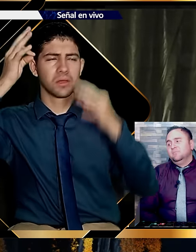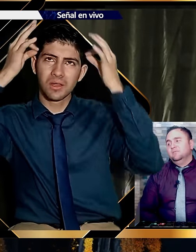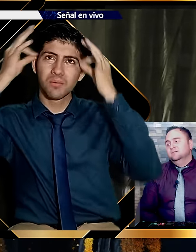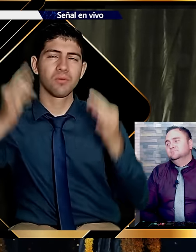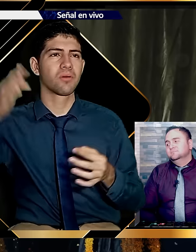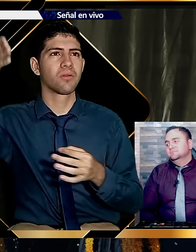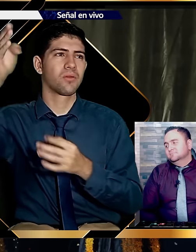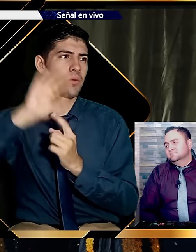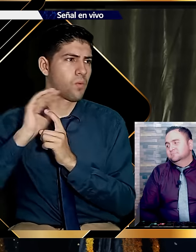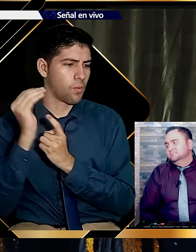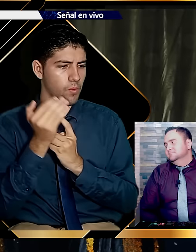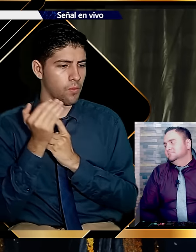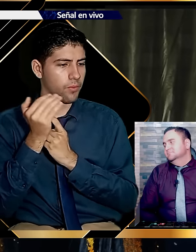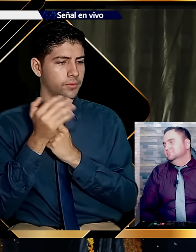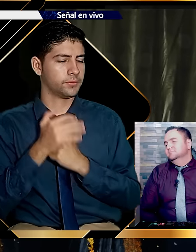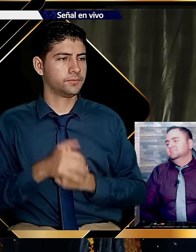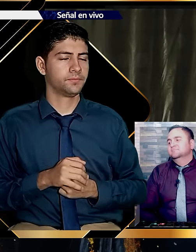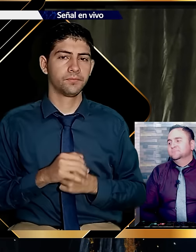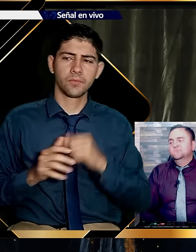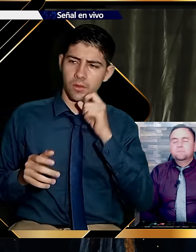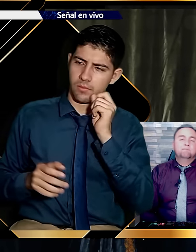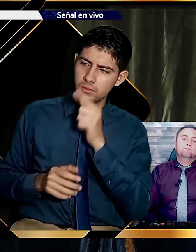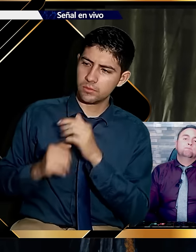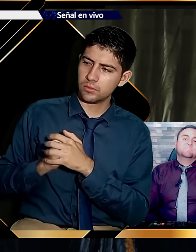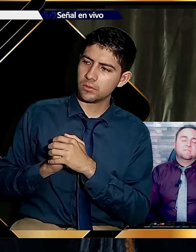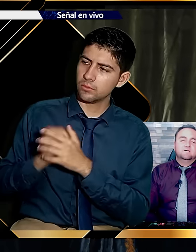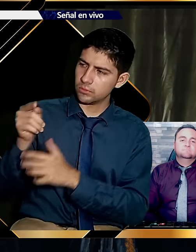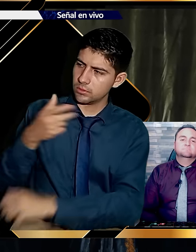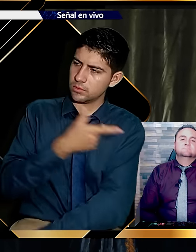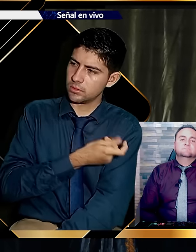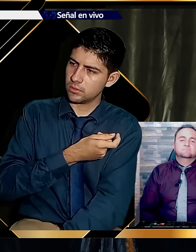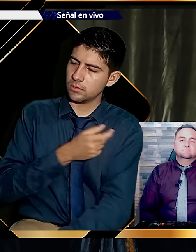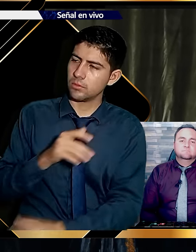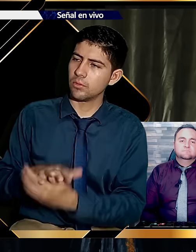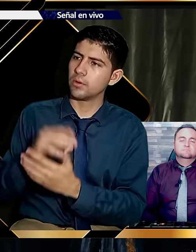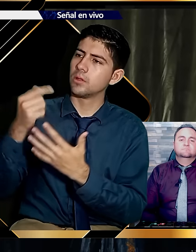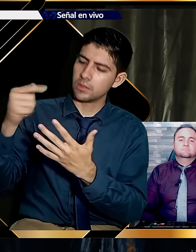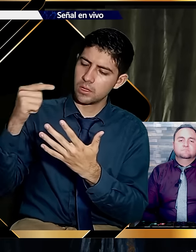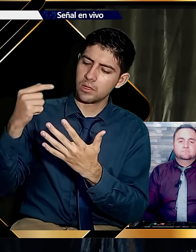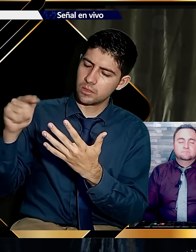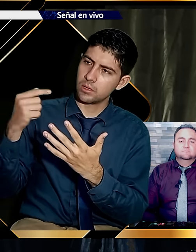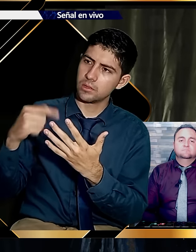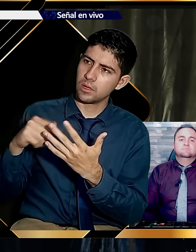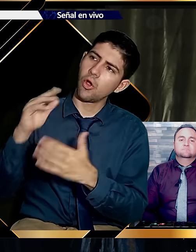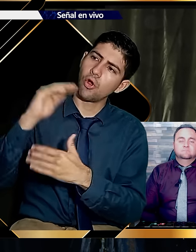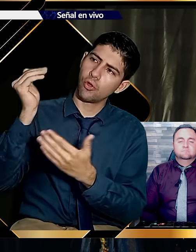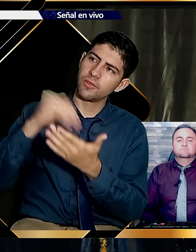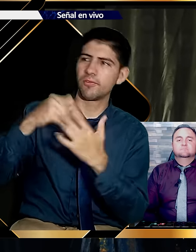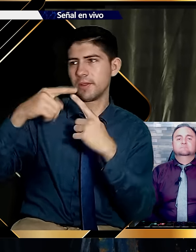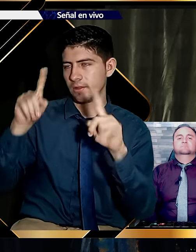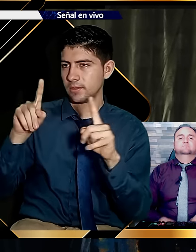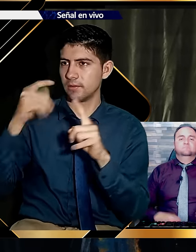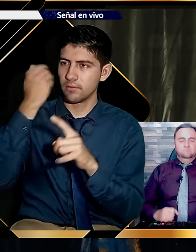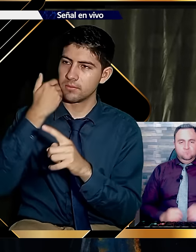Nosotros. Le creemos a Dios. Y si le creemos a Dios. Él nos protege. Él nos cubre. Yo le pregunté. si se había vacunado. Contra la toferina.